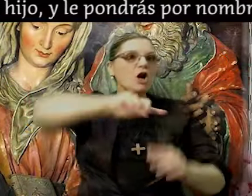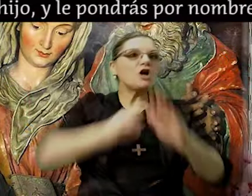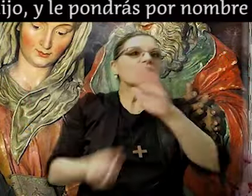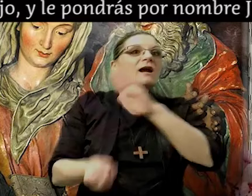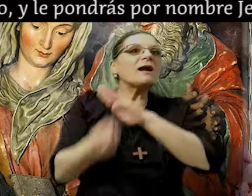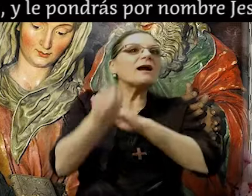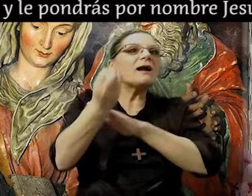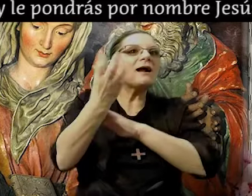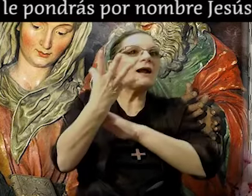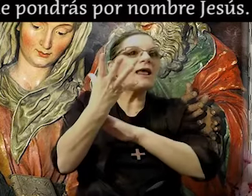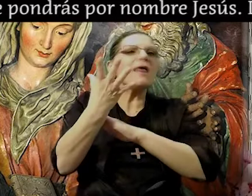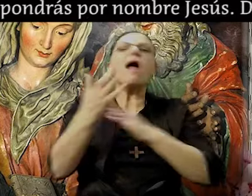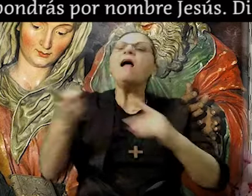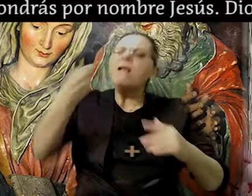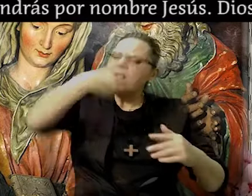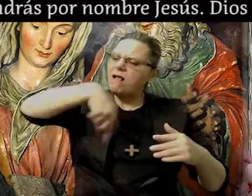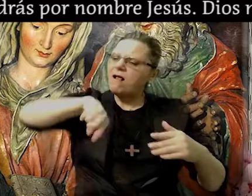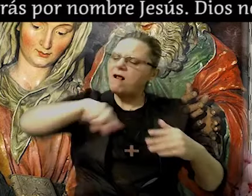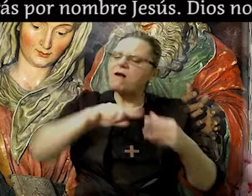Dios nos crea y nos sostiene.